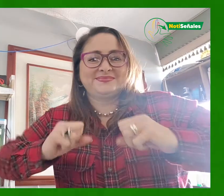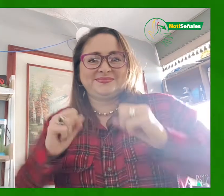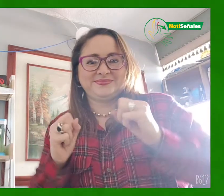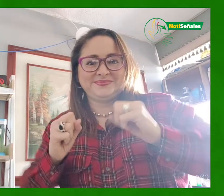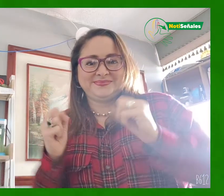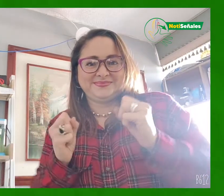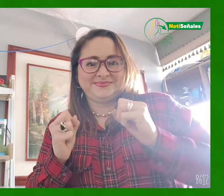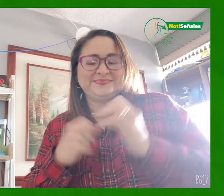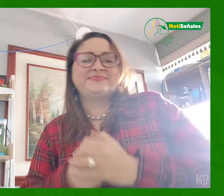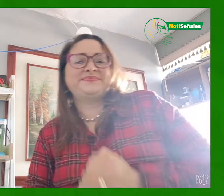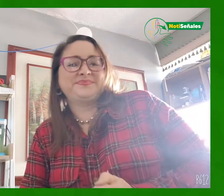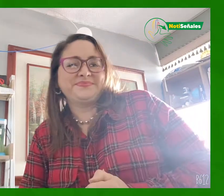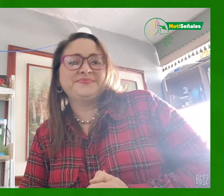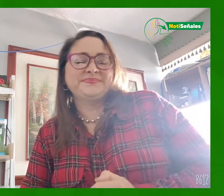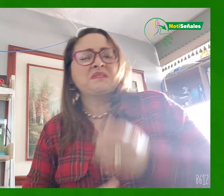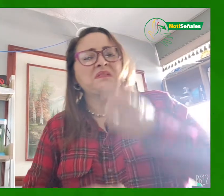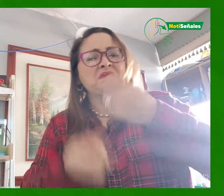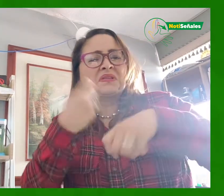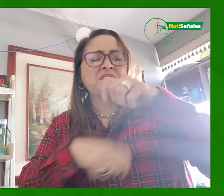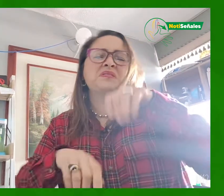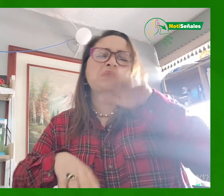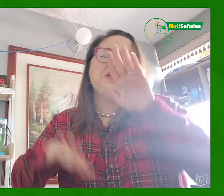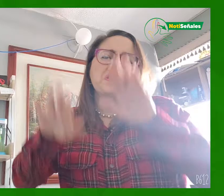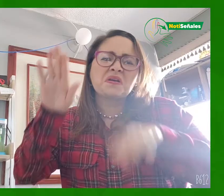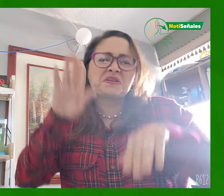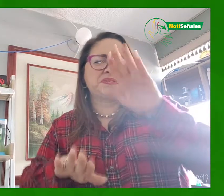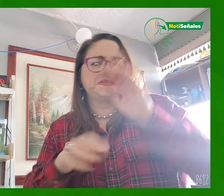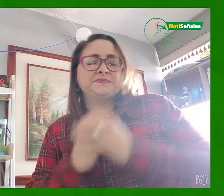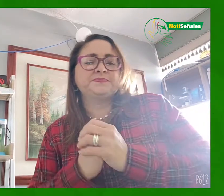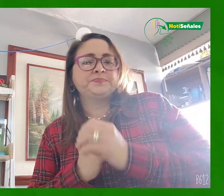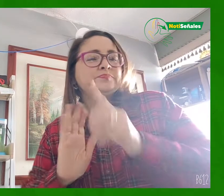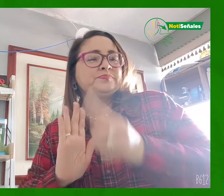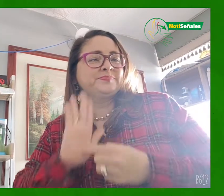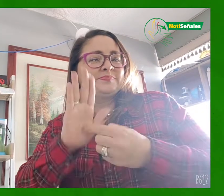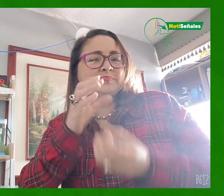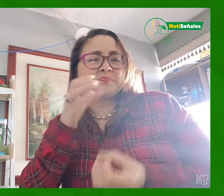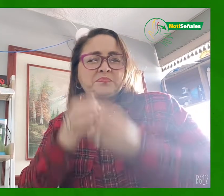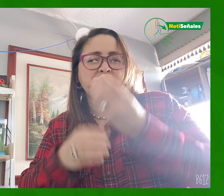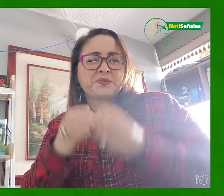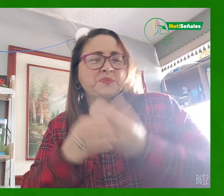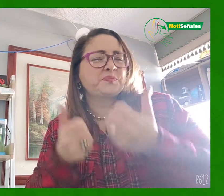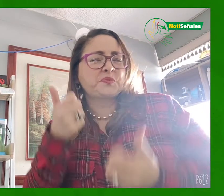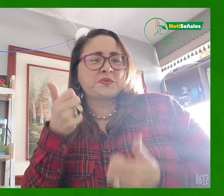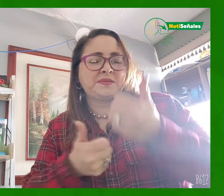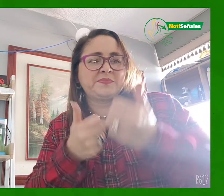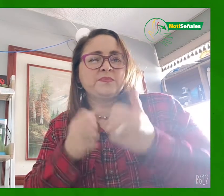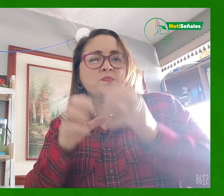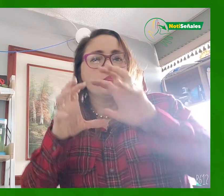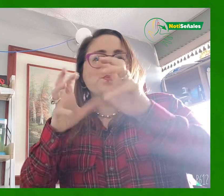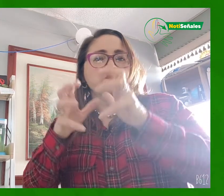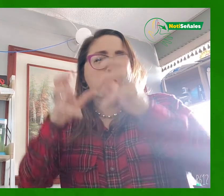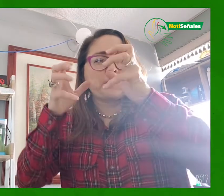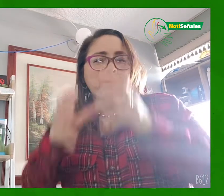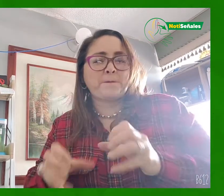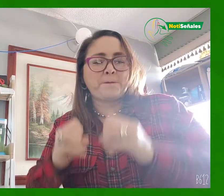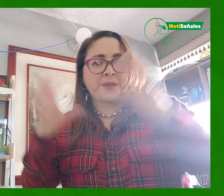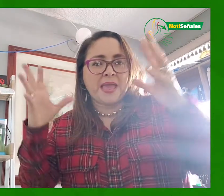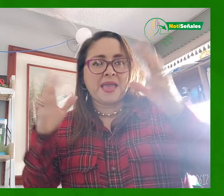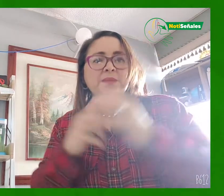ocasiones comercializo mis productos. Voy a enseñárselos. Son cerámicas. Estas pueden ser